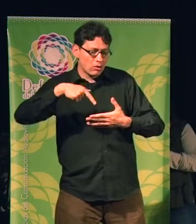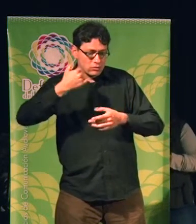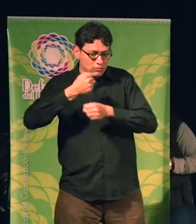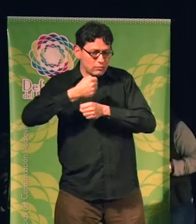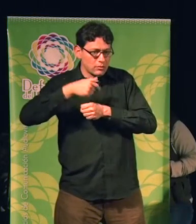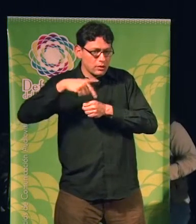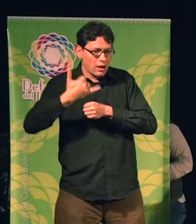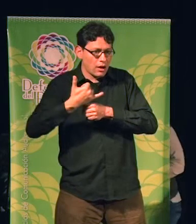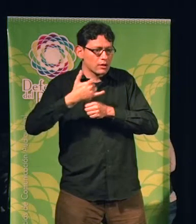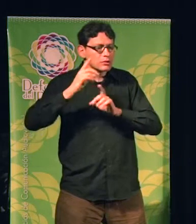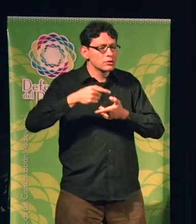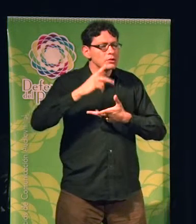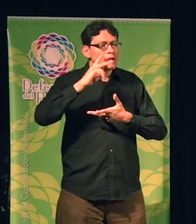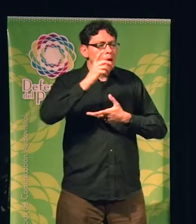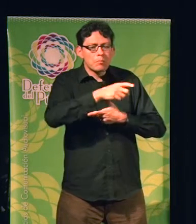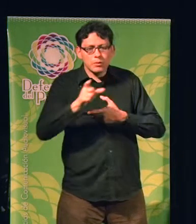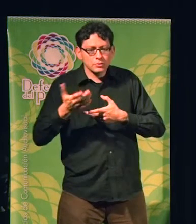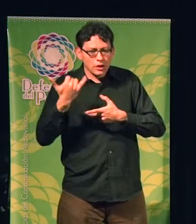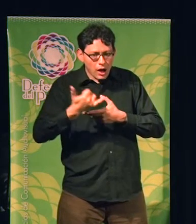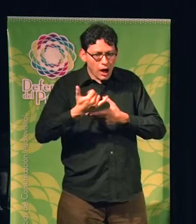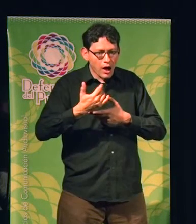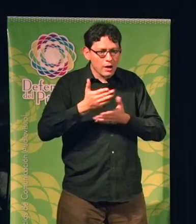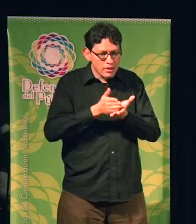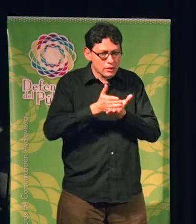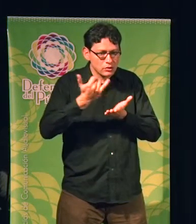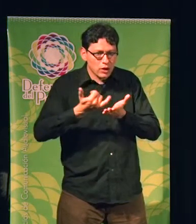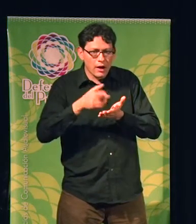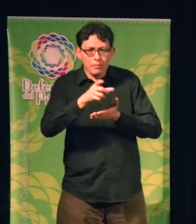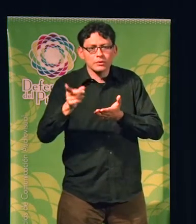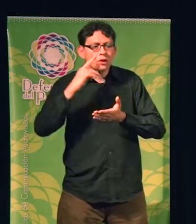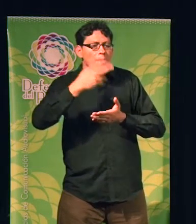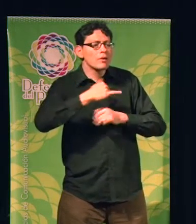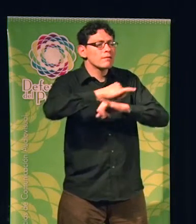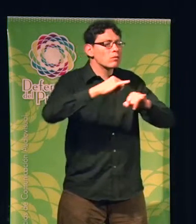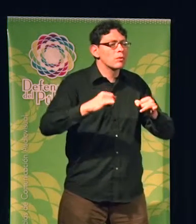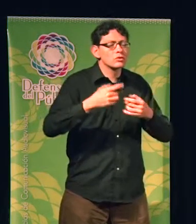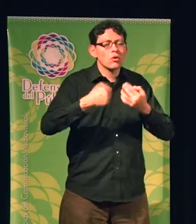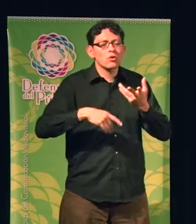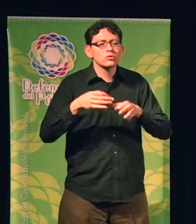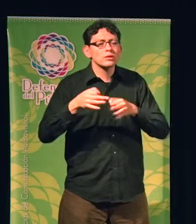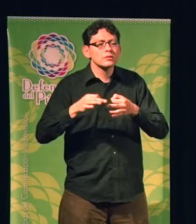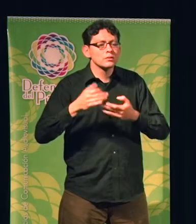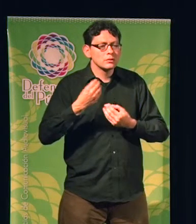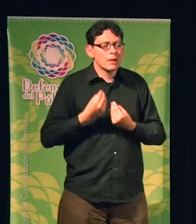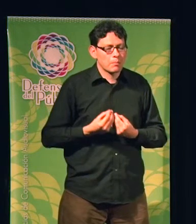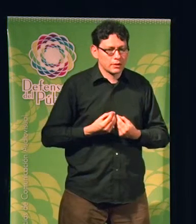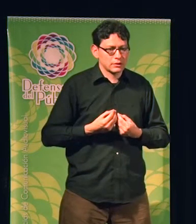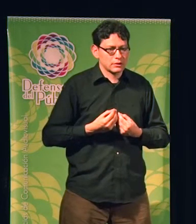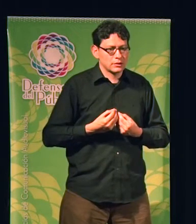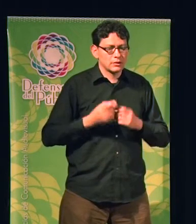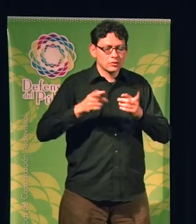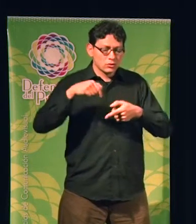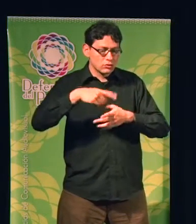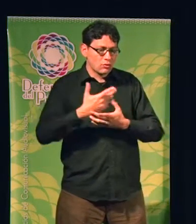derecho, es el derecho de la gente informarse y saber qué pasa con la ciencia. Y entonces estamos brindando ese